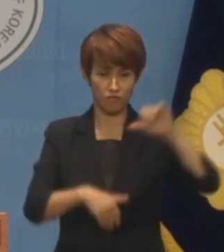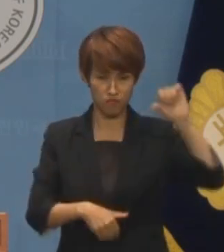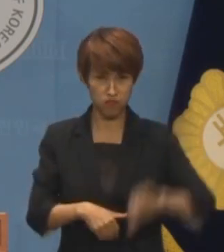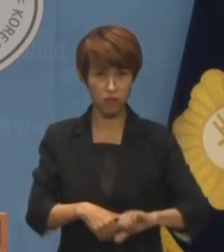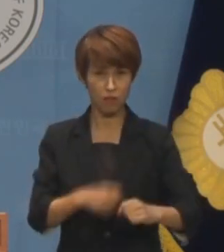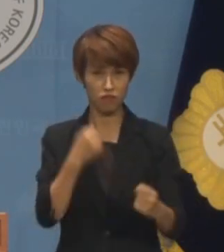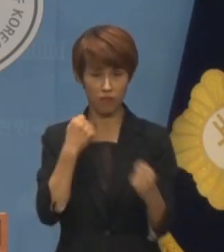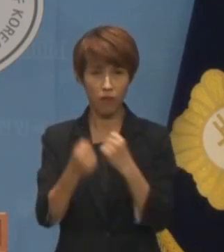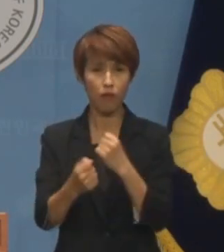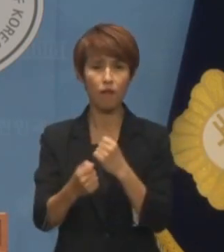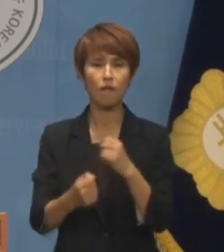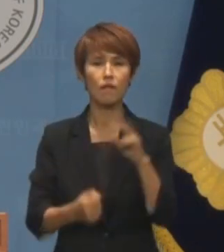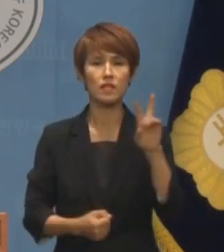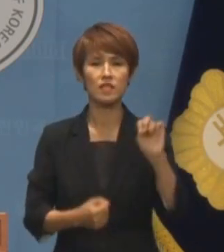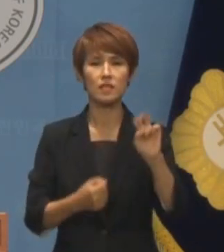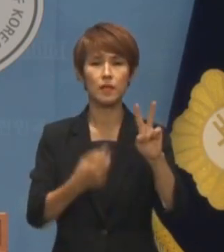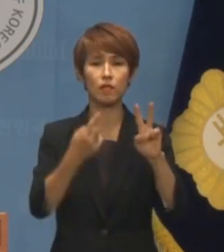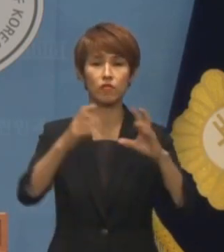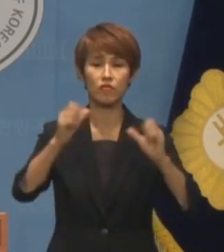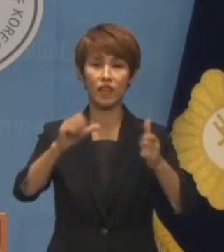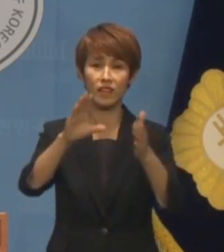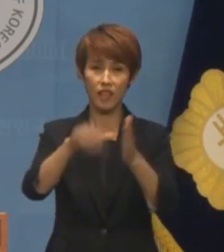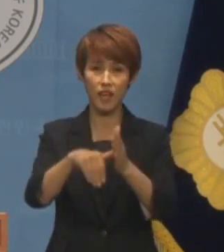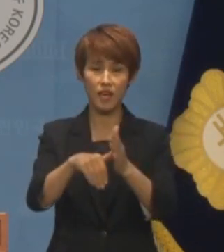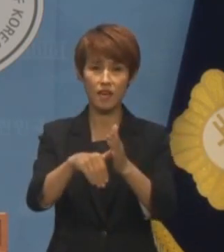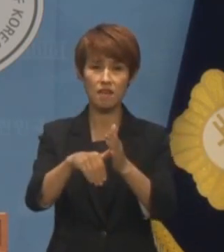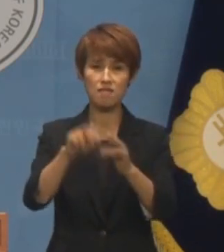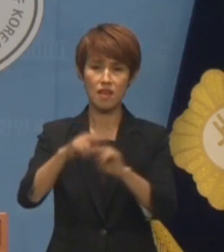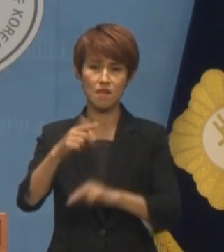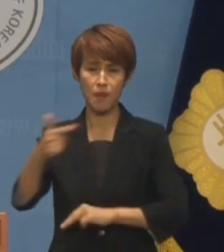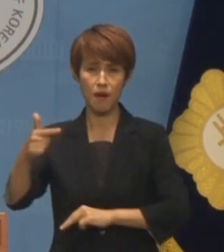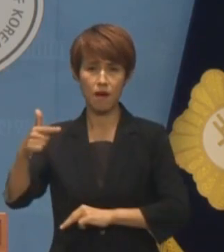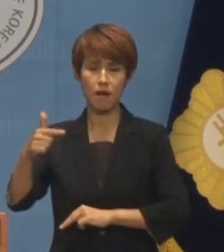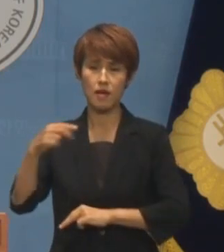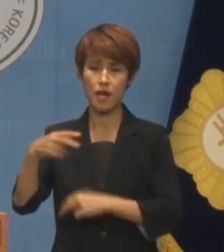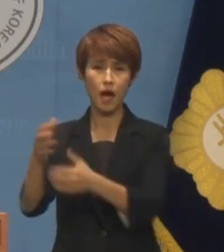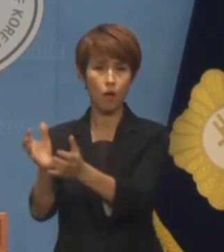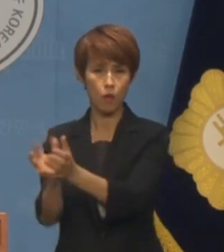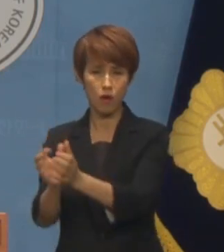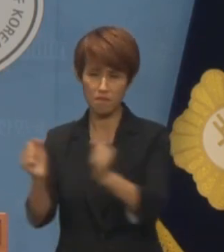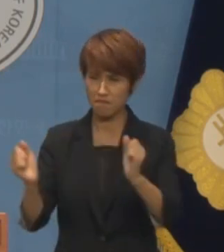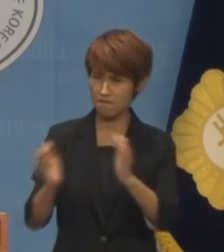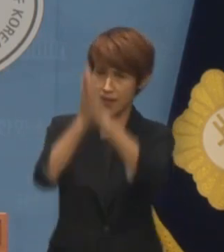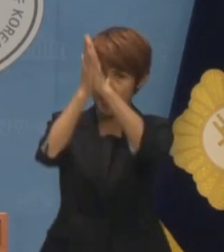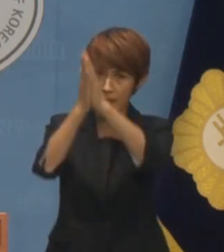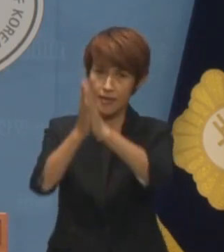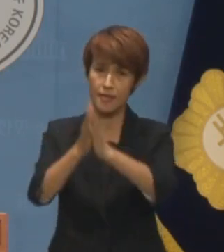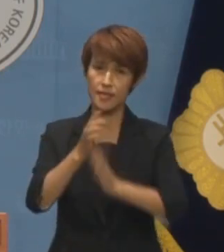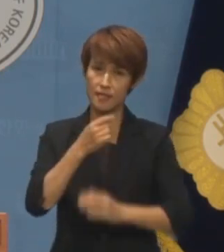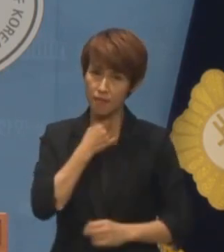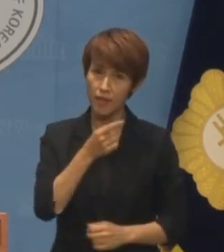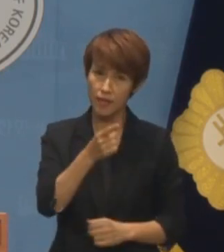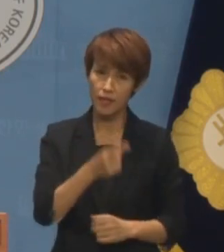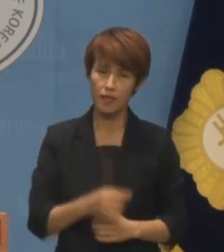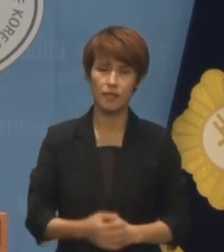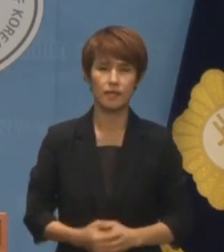22대 국회에서 압도적인 의석을 확보한 야권과 정면 대결을 선택했습니다